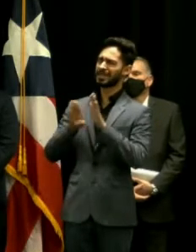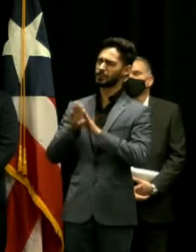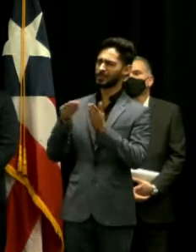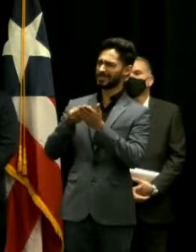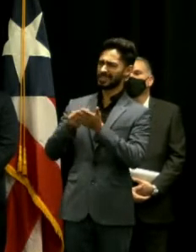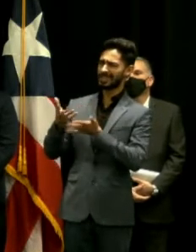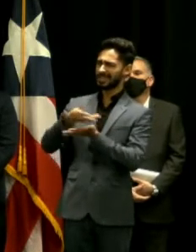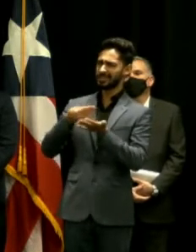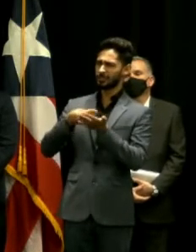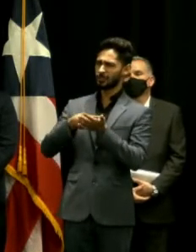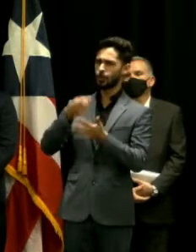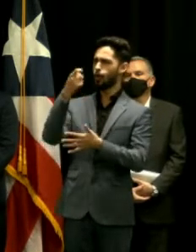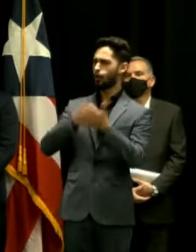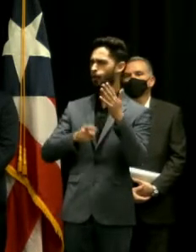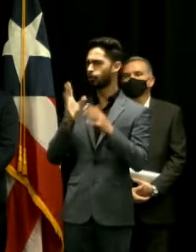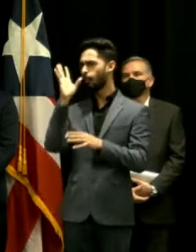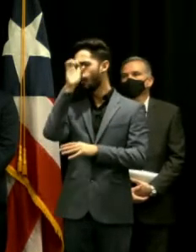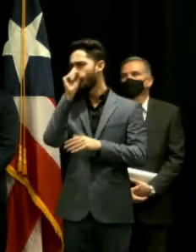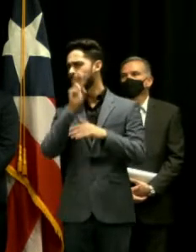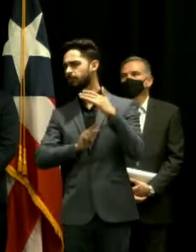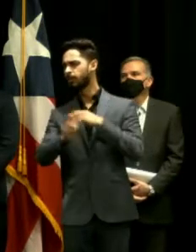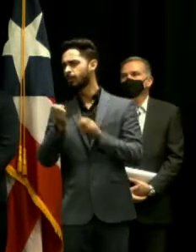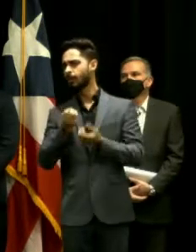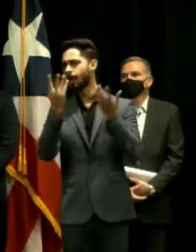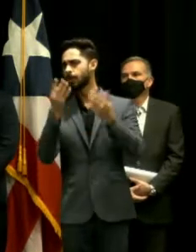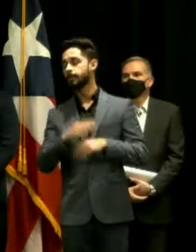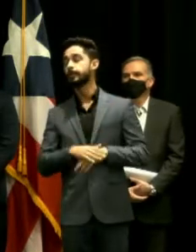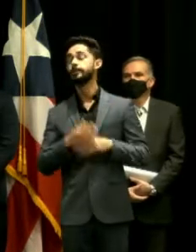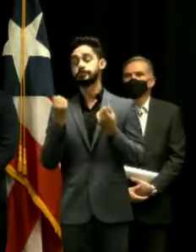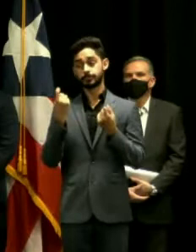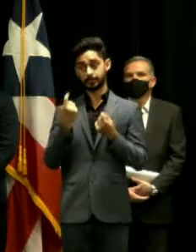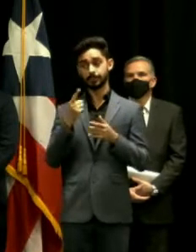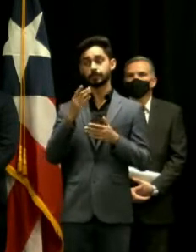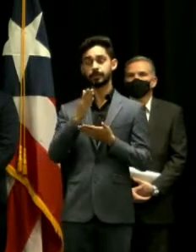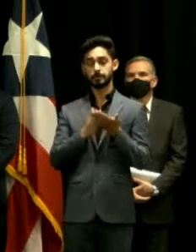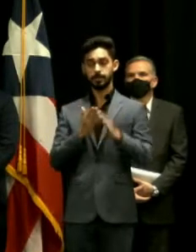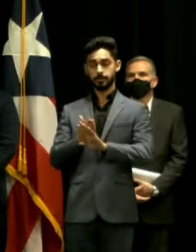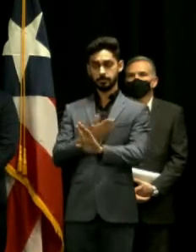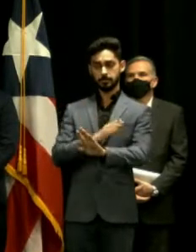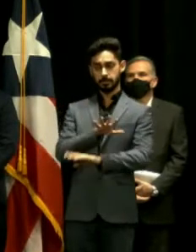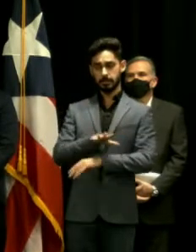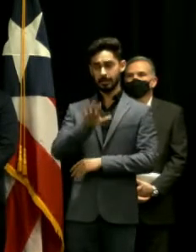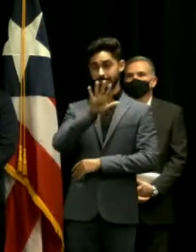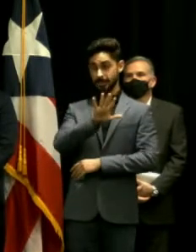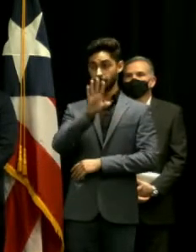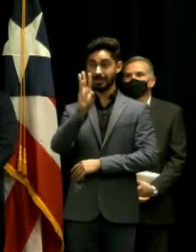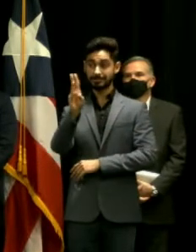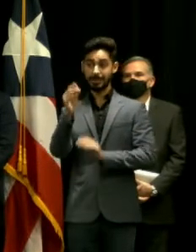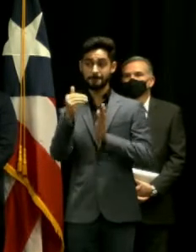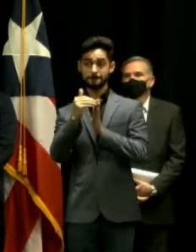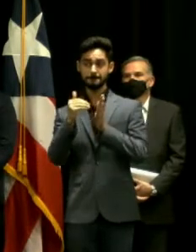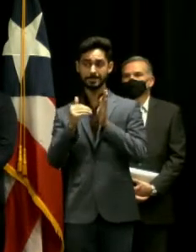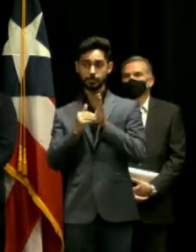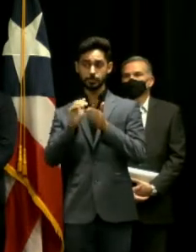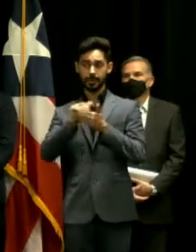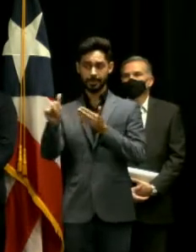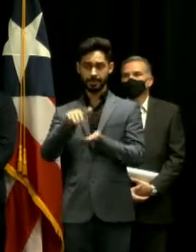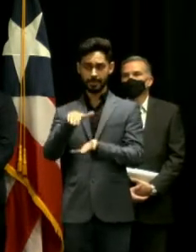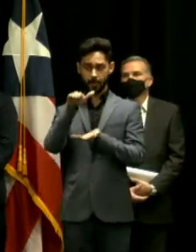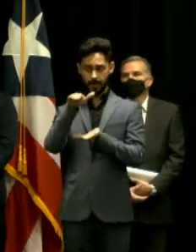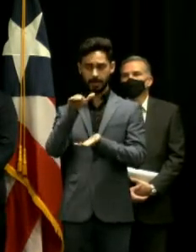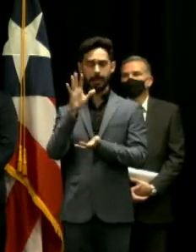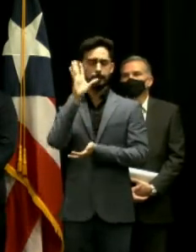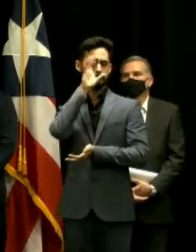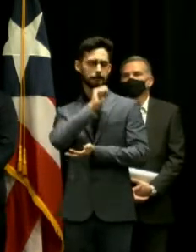fondos. El costo estimado en esta etapa que es una etapa preliminar es de alrededor de 56 millones de dólares pero